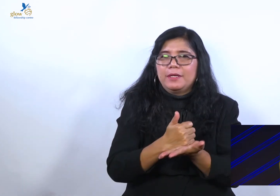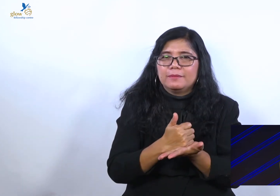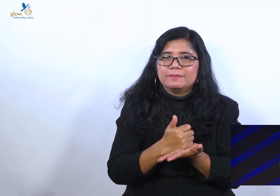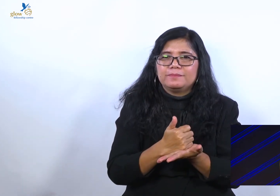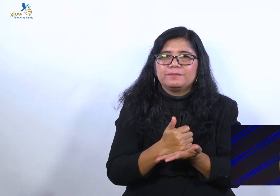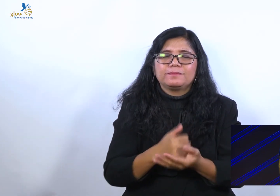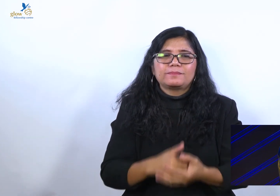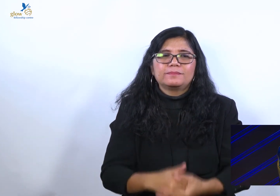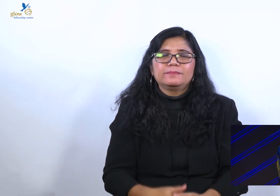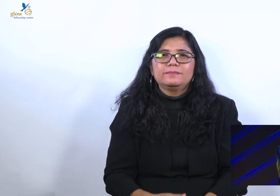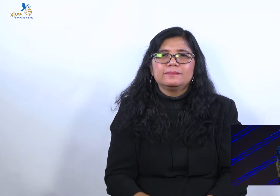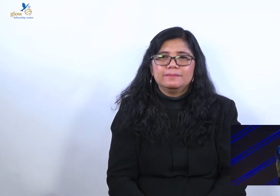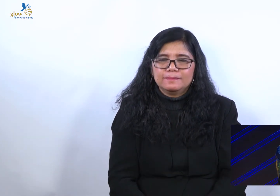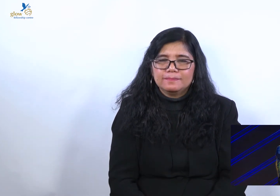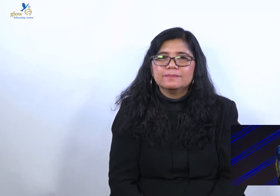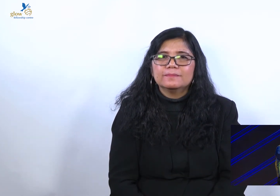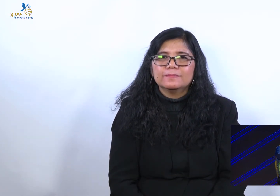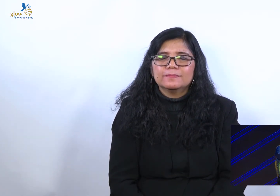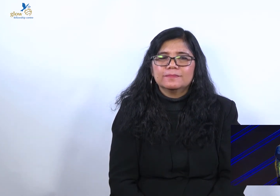melalui online ini.